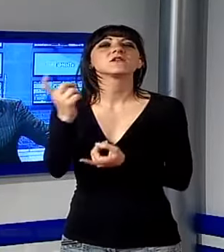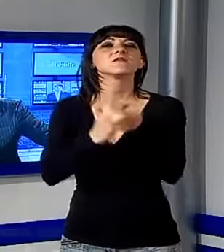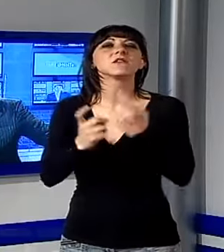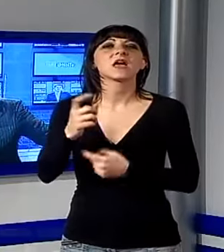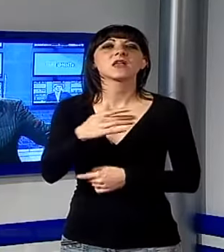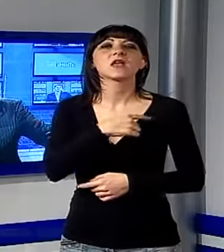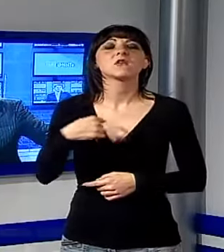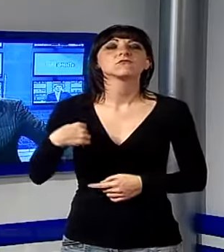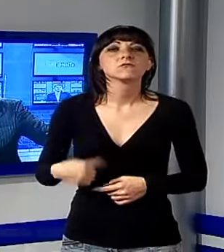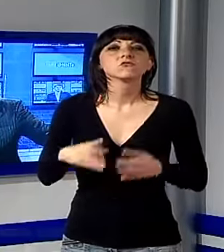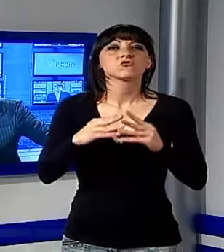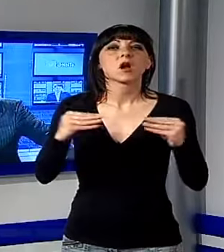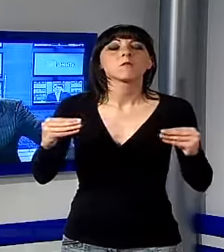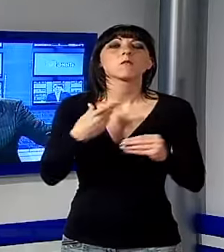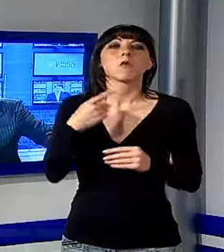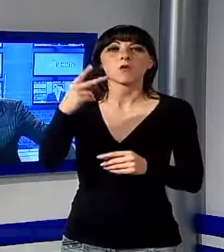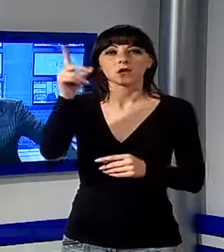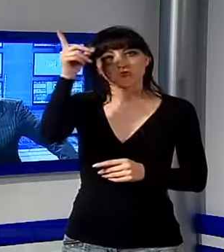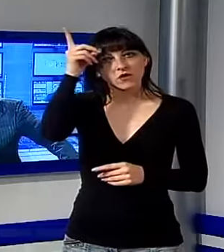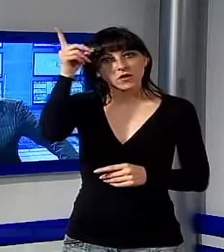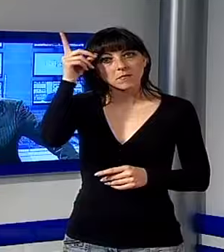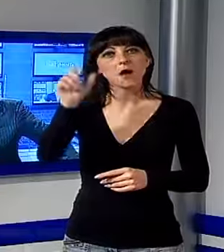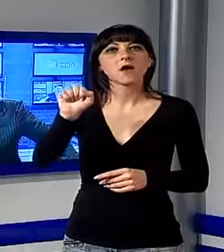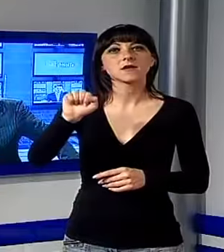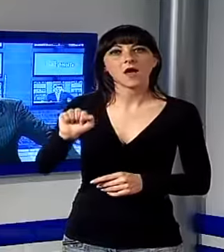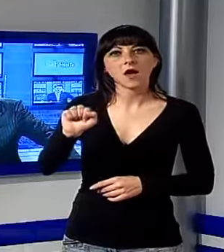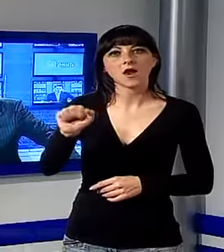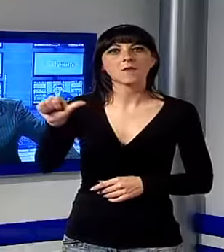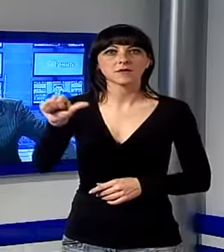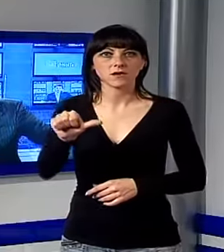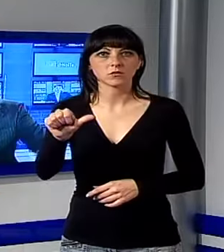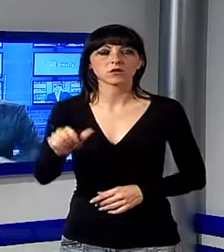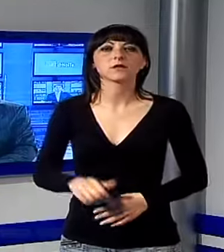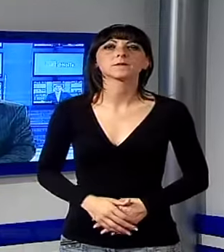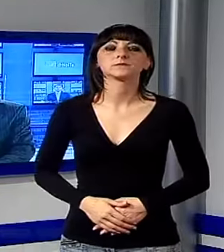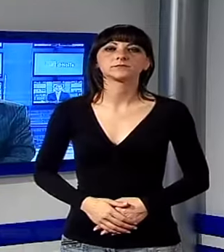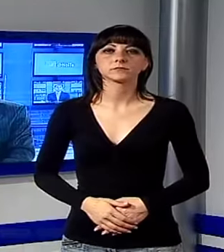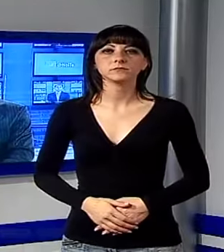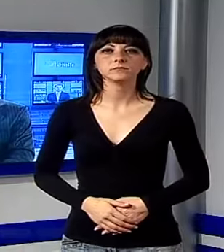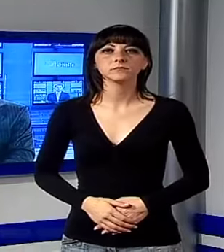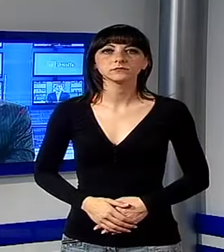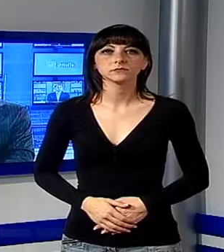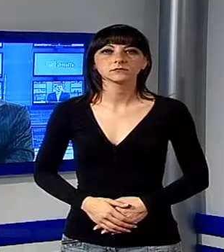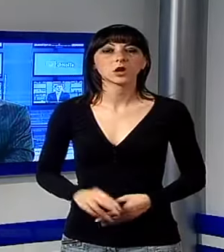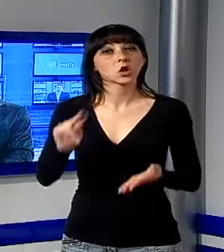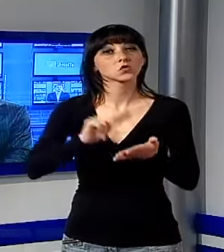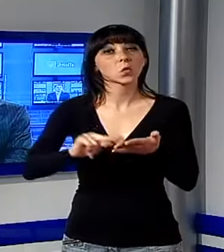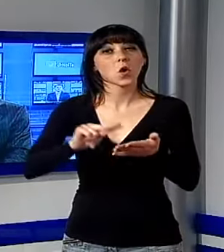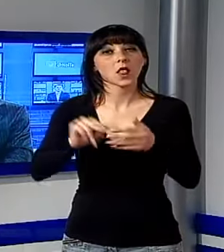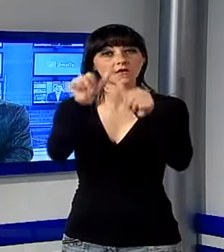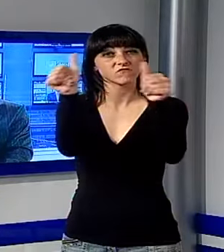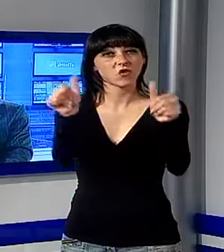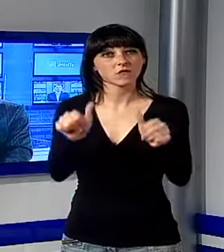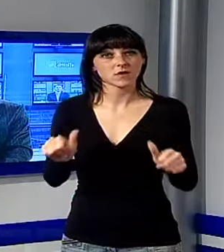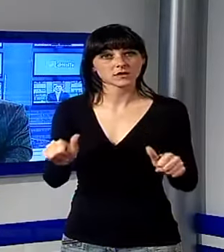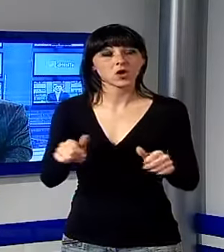Germania, Francia, Spagna, Inghilterra e Arabia Saudita. Adesso parliamo di scuola, di formazione. Questa